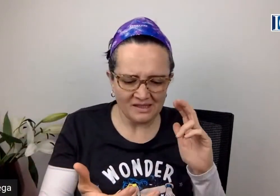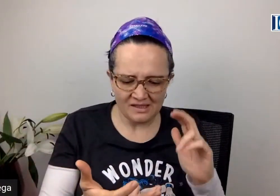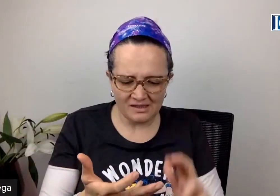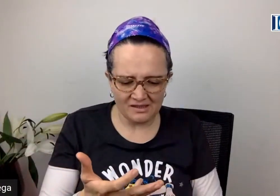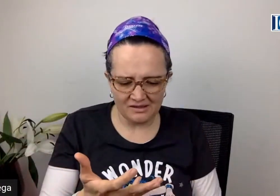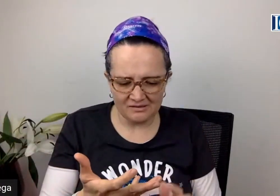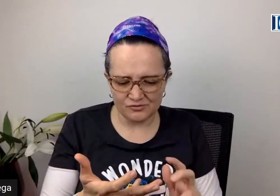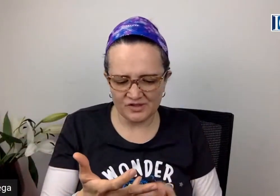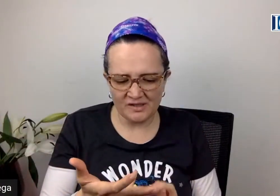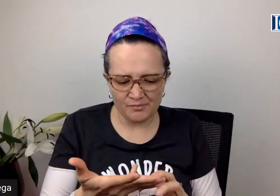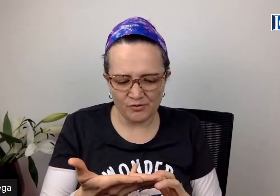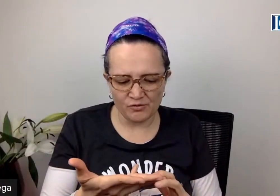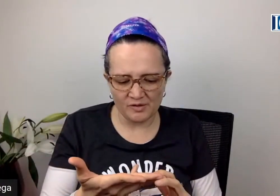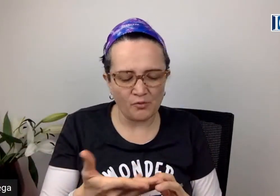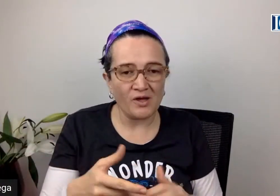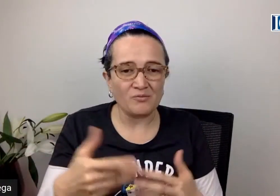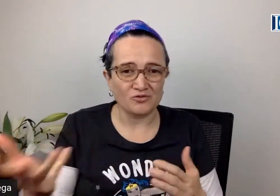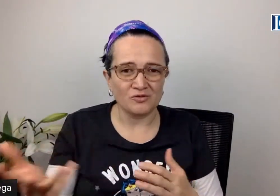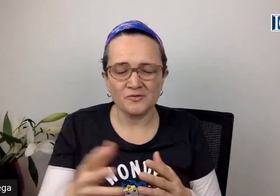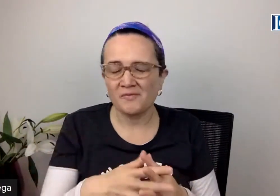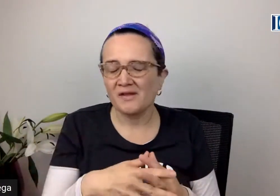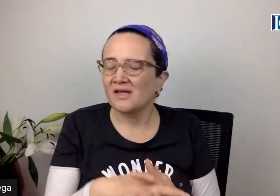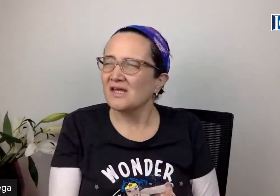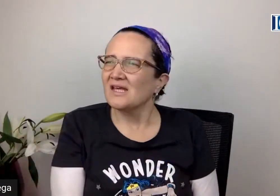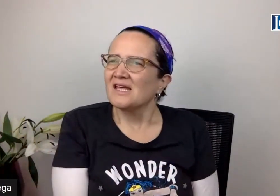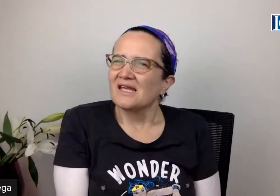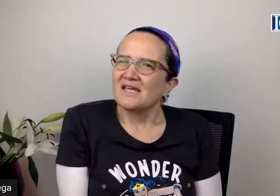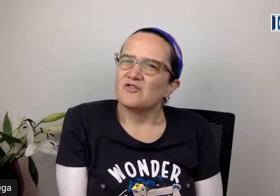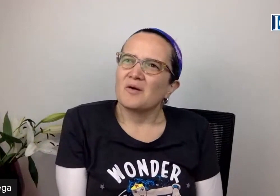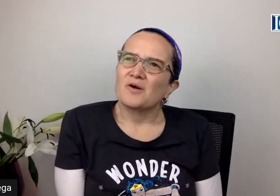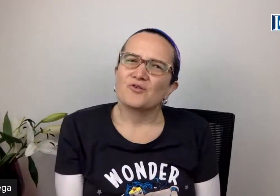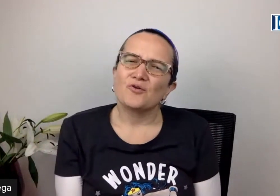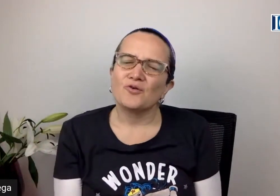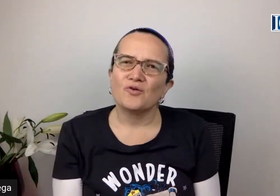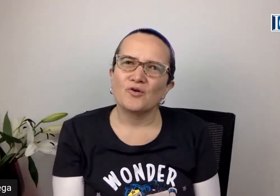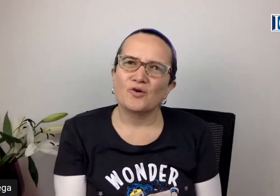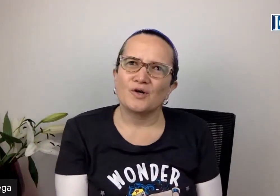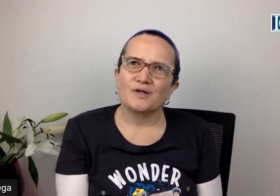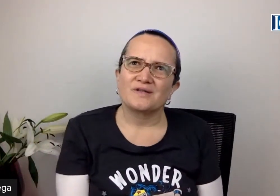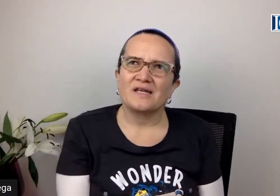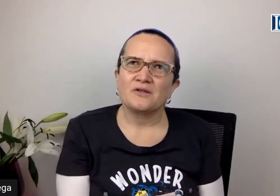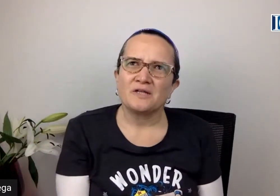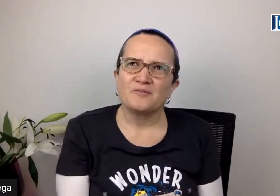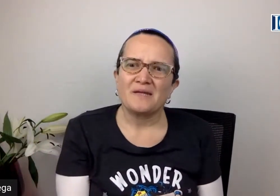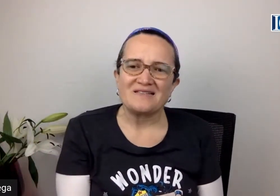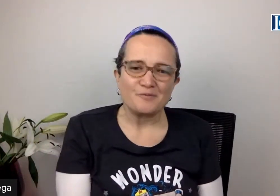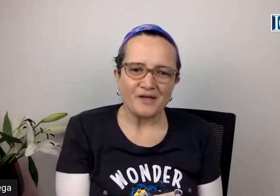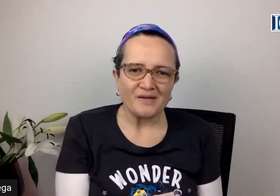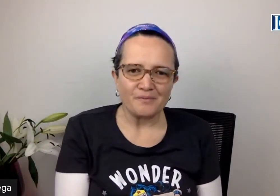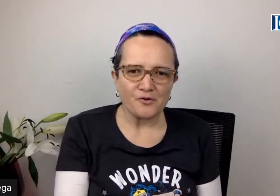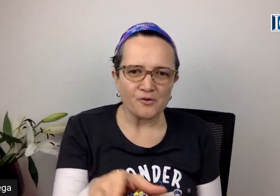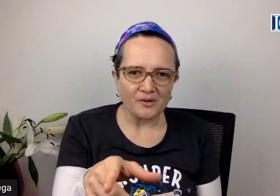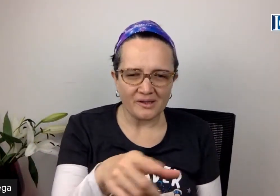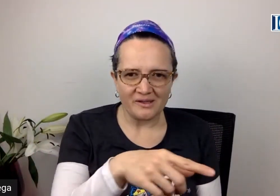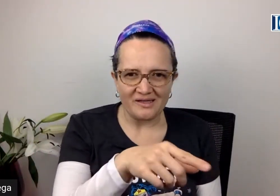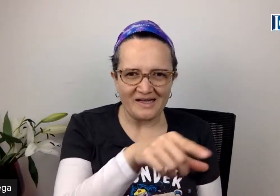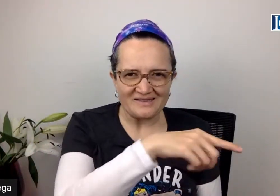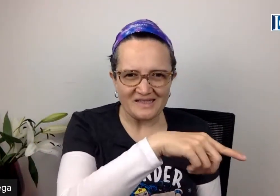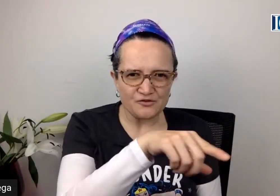con tiempo, con lo que podamos. Y yo me acuerdo, teniendo la experiencia, por ejemplo, la gatita que